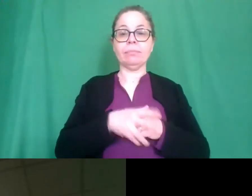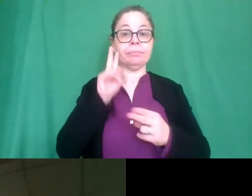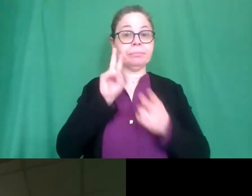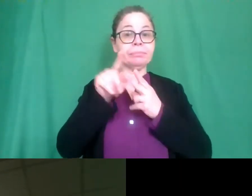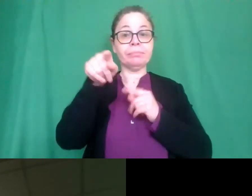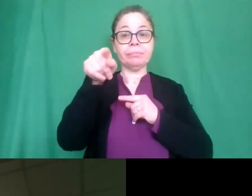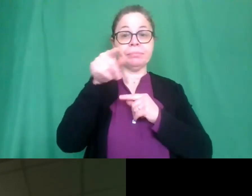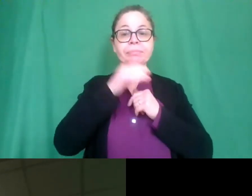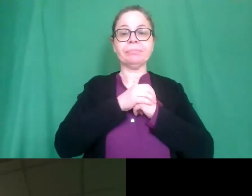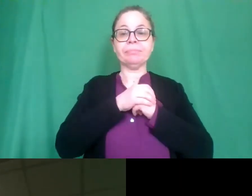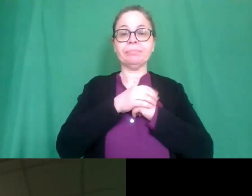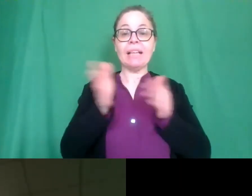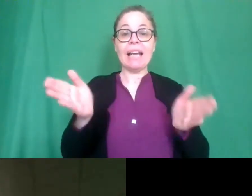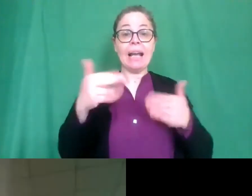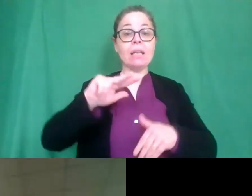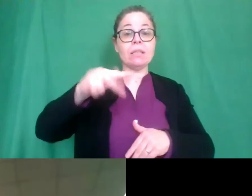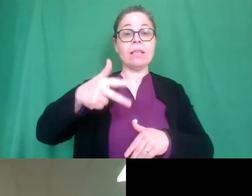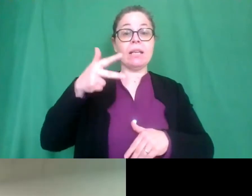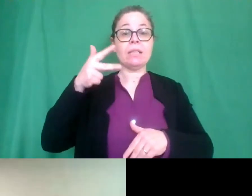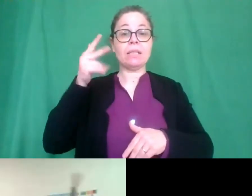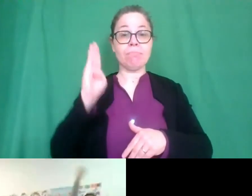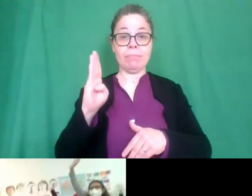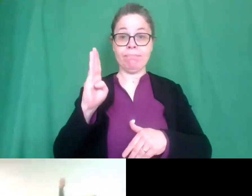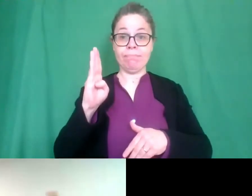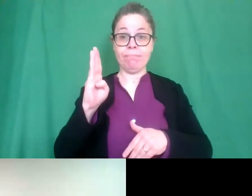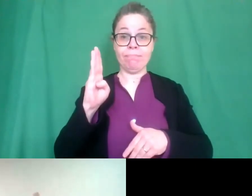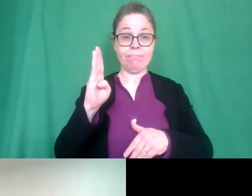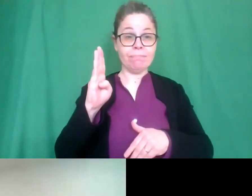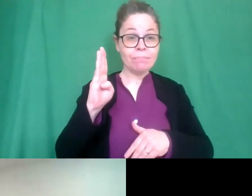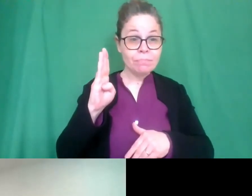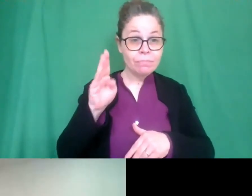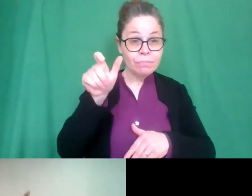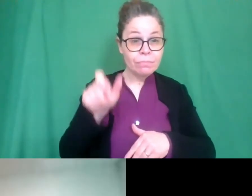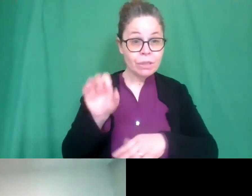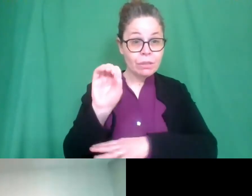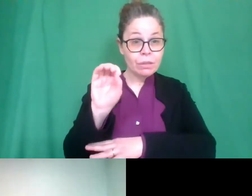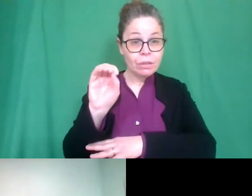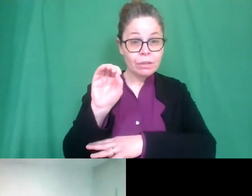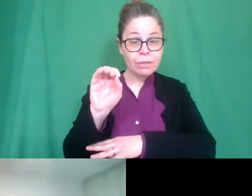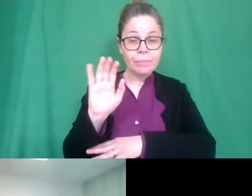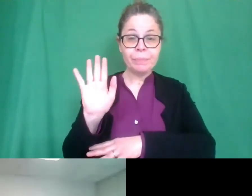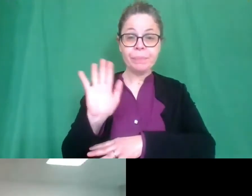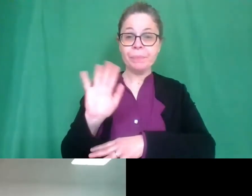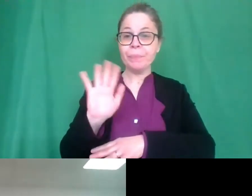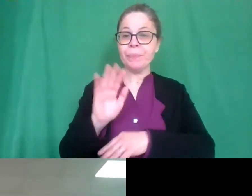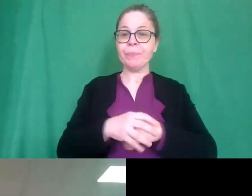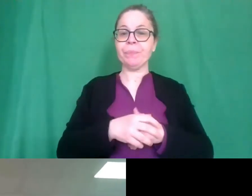la classe terza B con la docente Alessandra Ercole